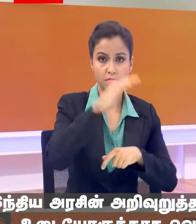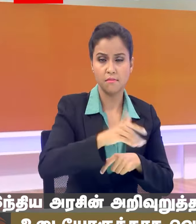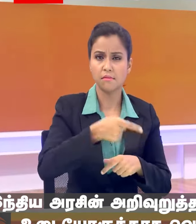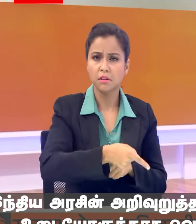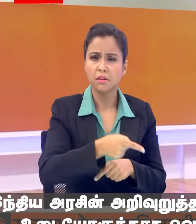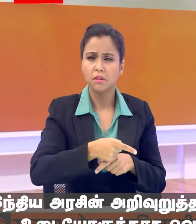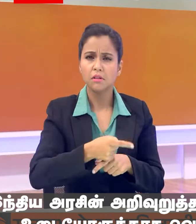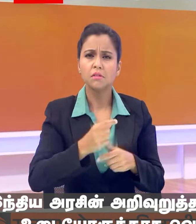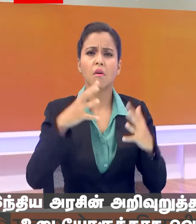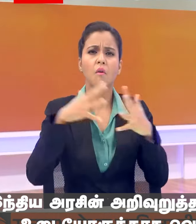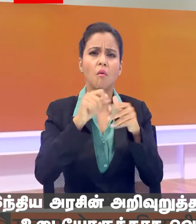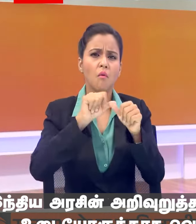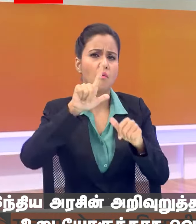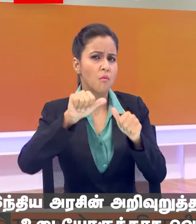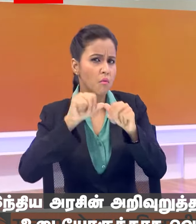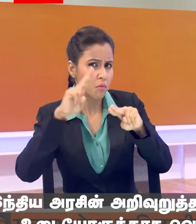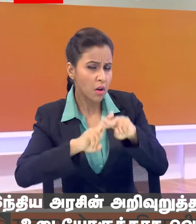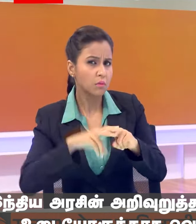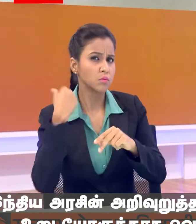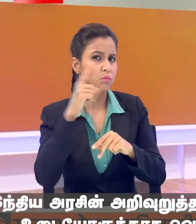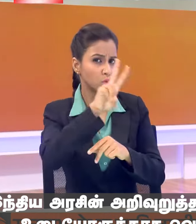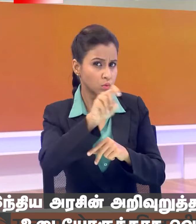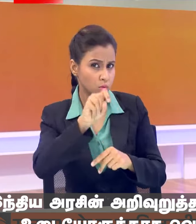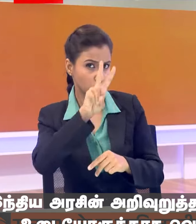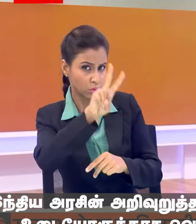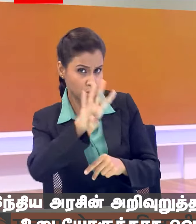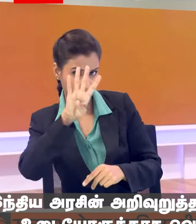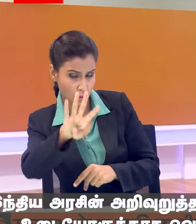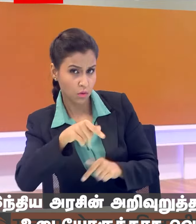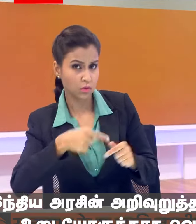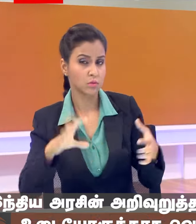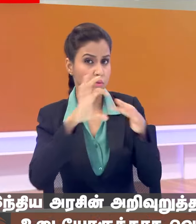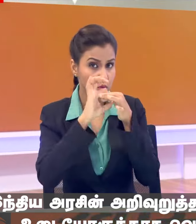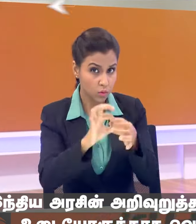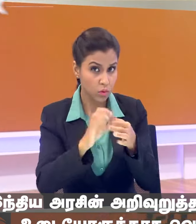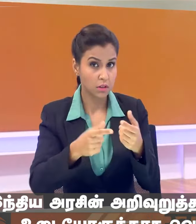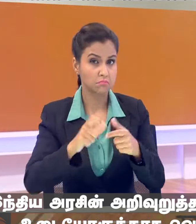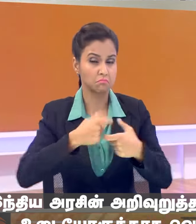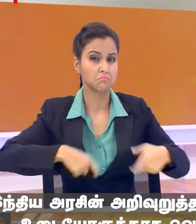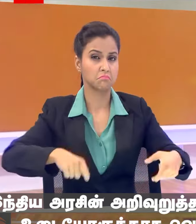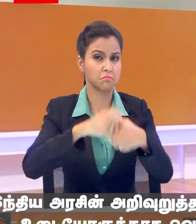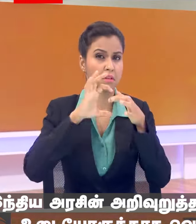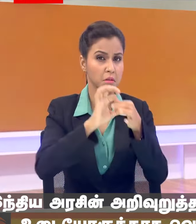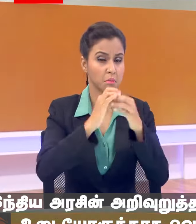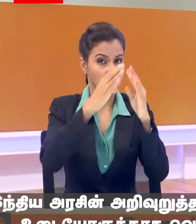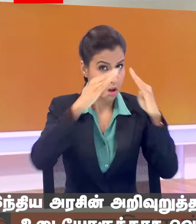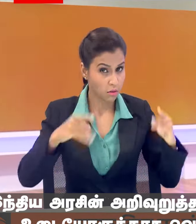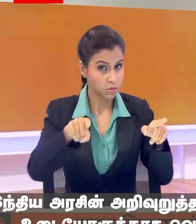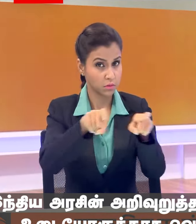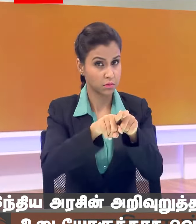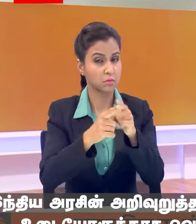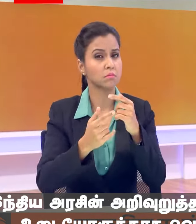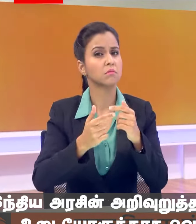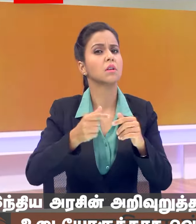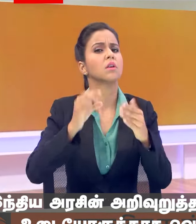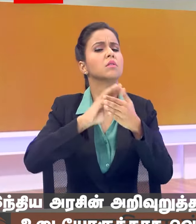अगले सब्सक्ति पर